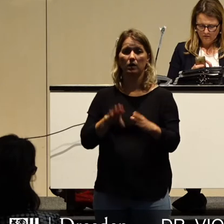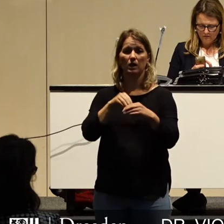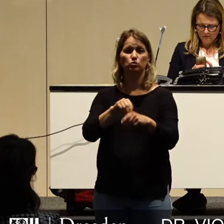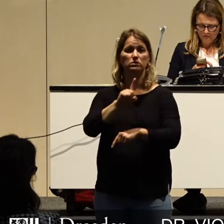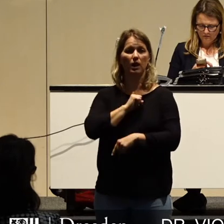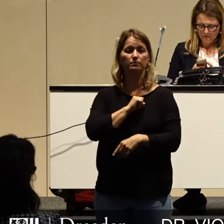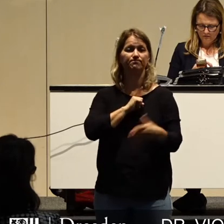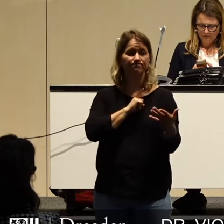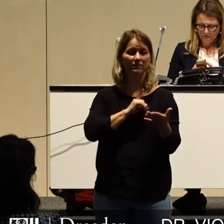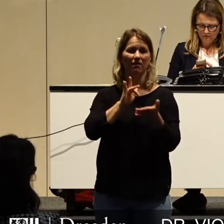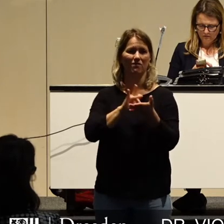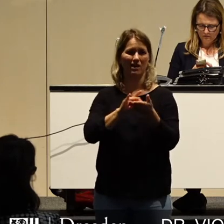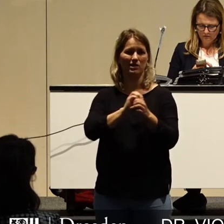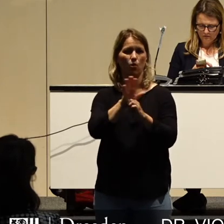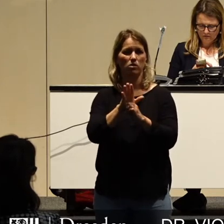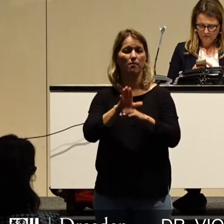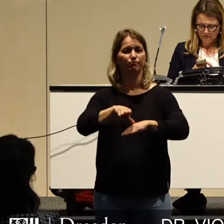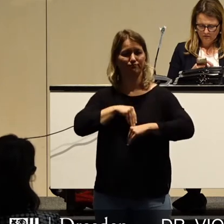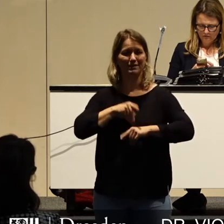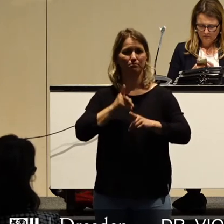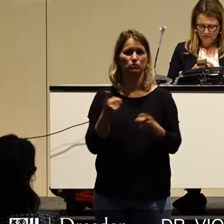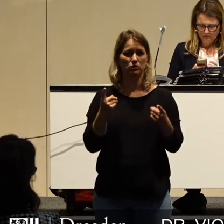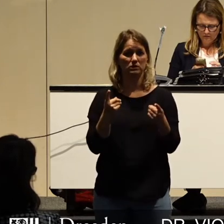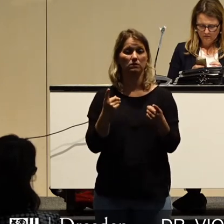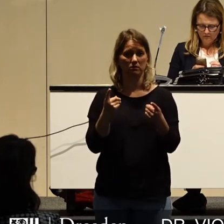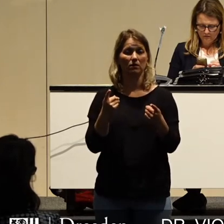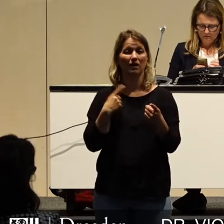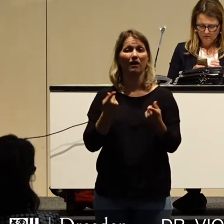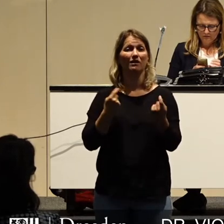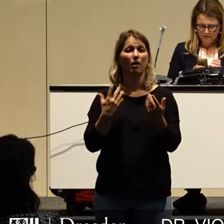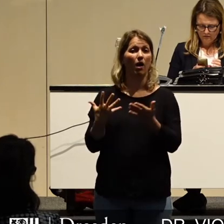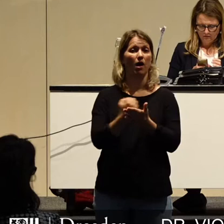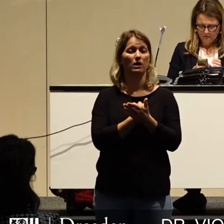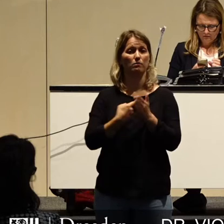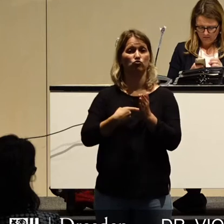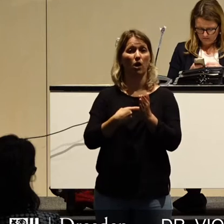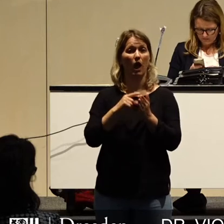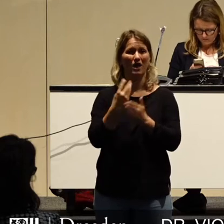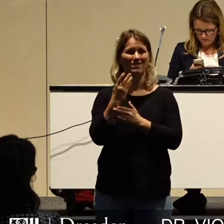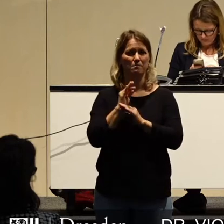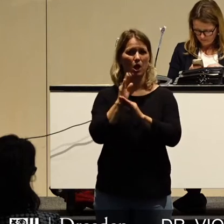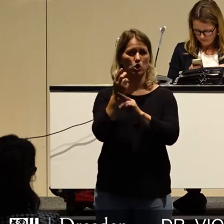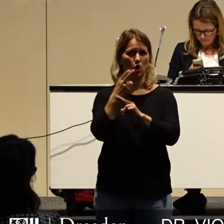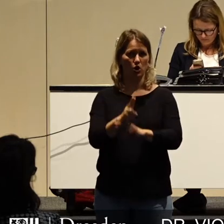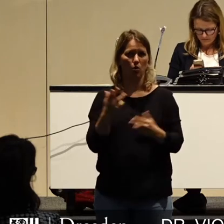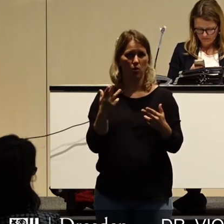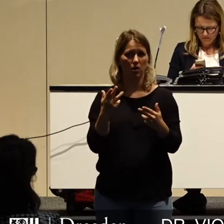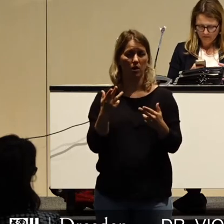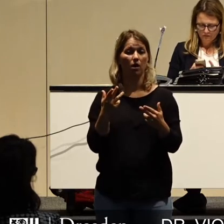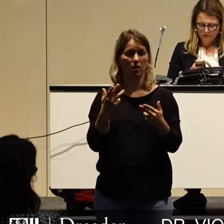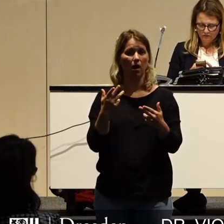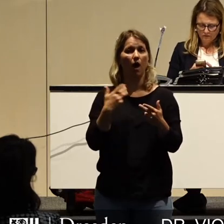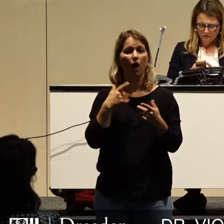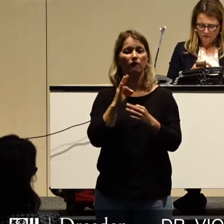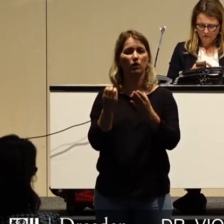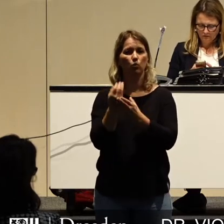Corona-bedingt hinnehmen, dass allein die Beherbergungssteuer mit einem Verlust von 4 Millionen Euro zu Buche schlägt, wie die Einnahmeausfälle